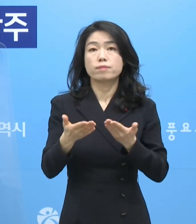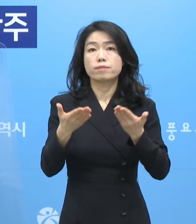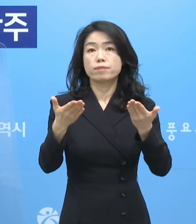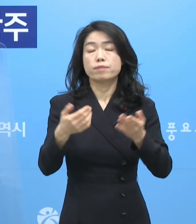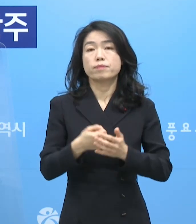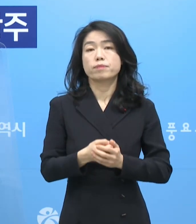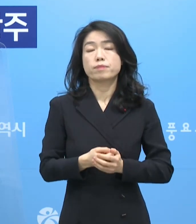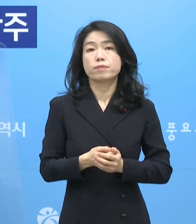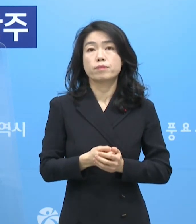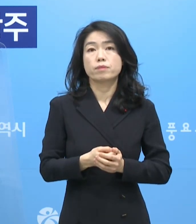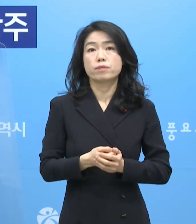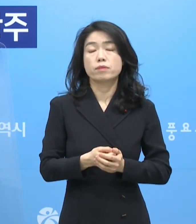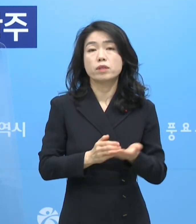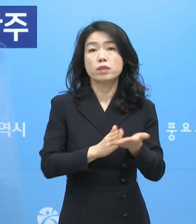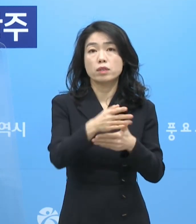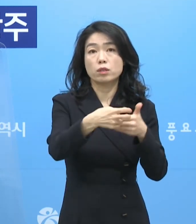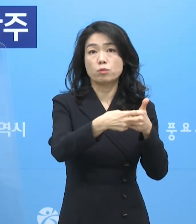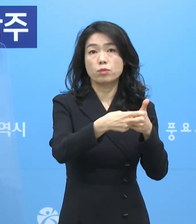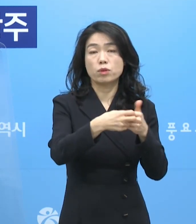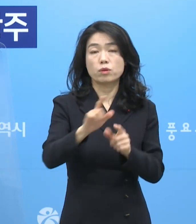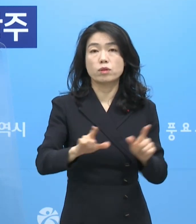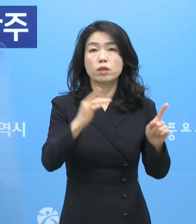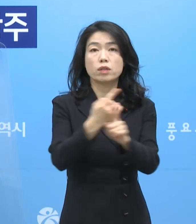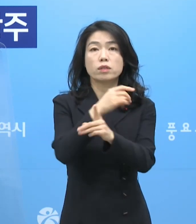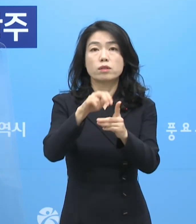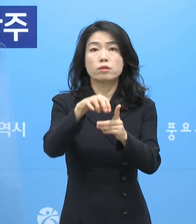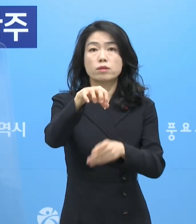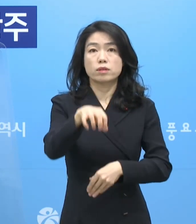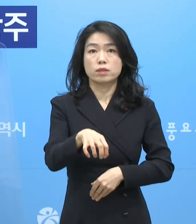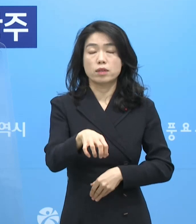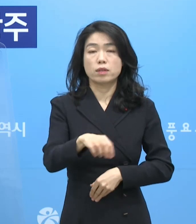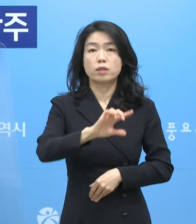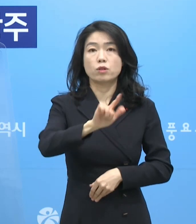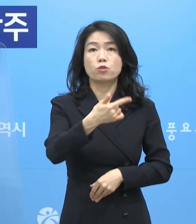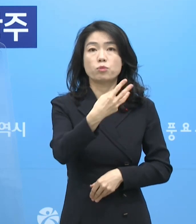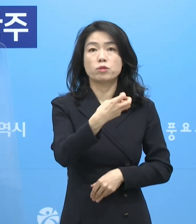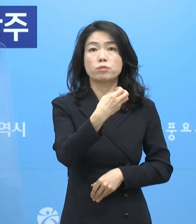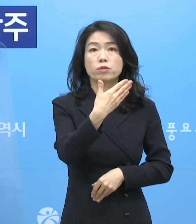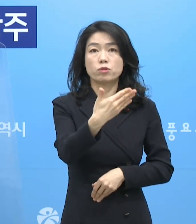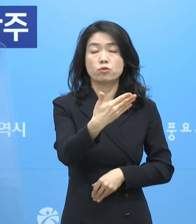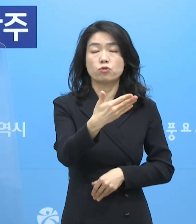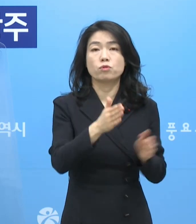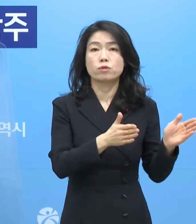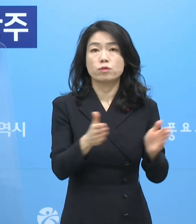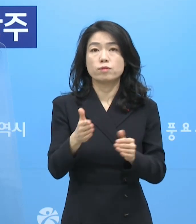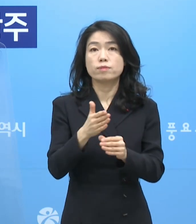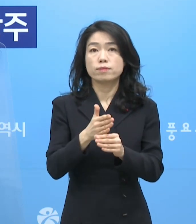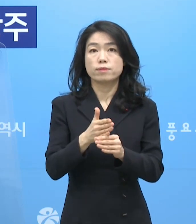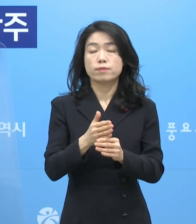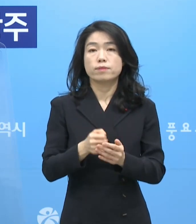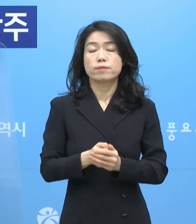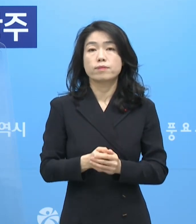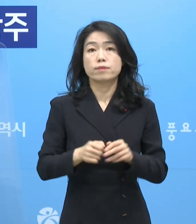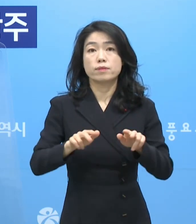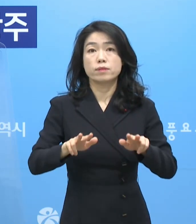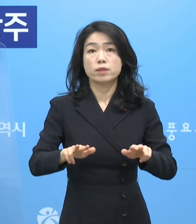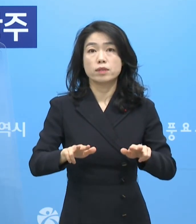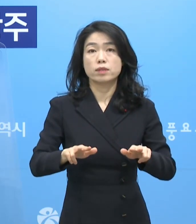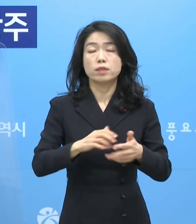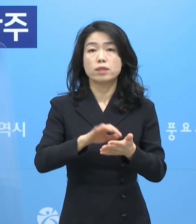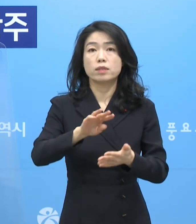우리시는 전담병원과 생활치료센터에 639병상을 갖추고 있으며 현재